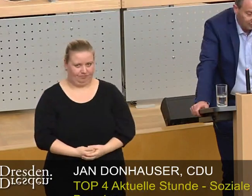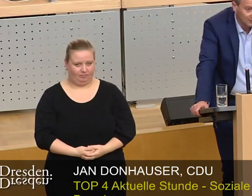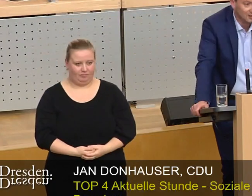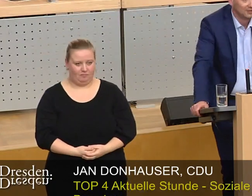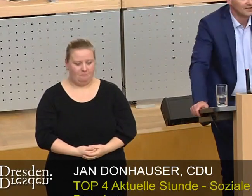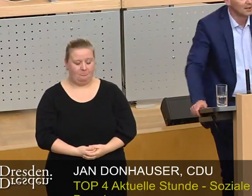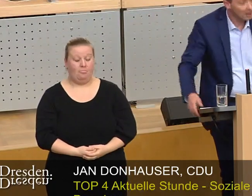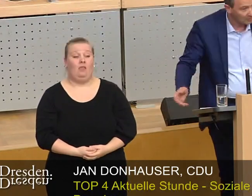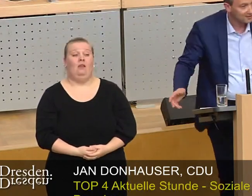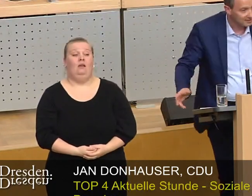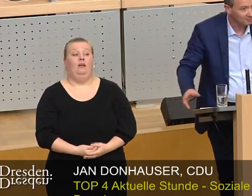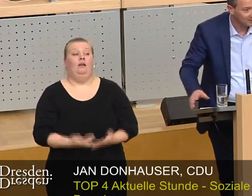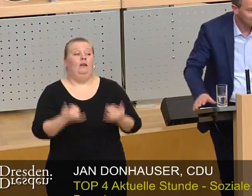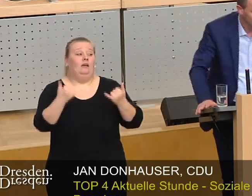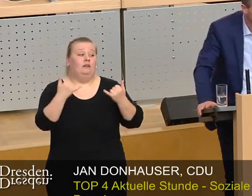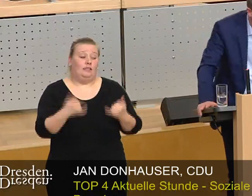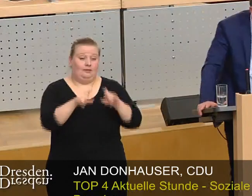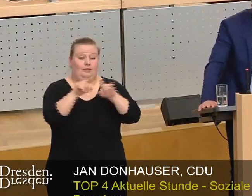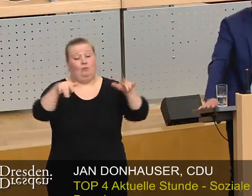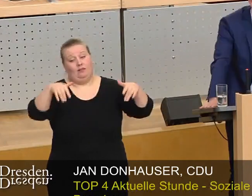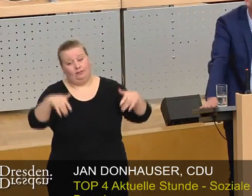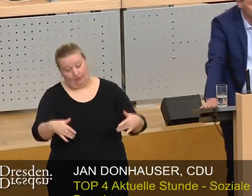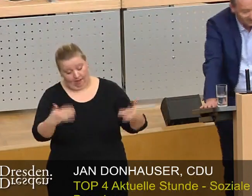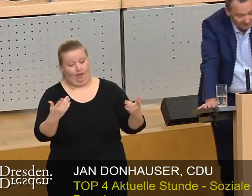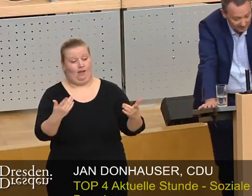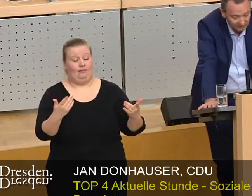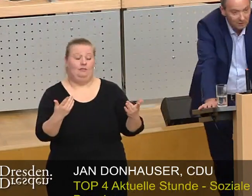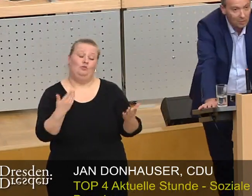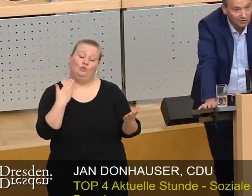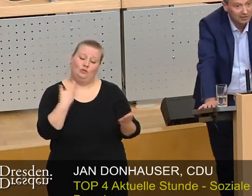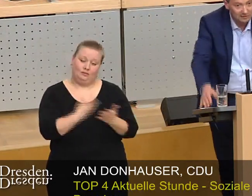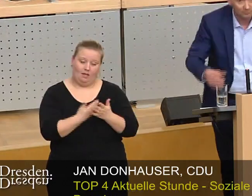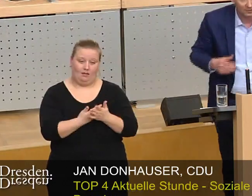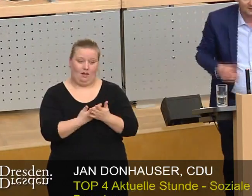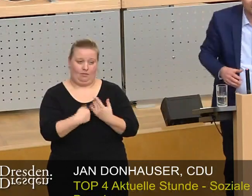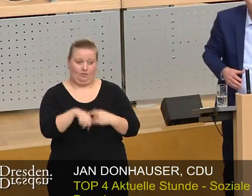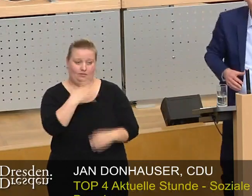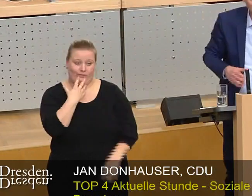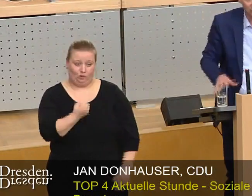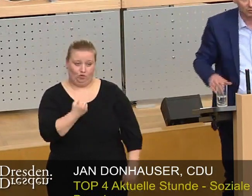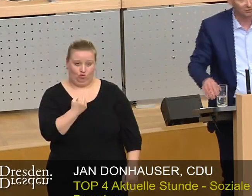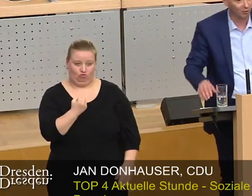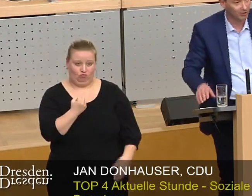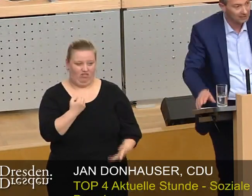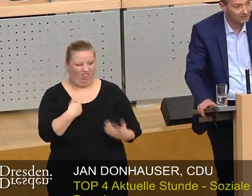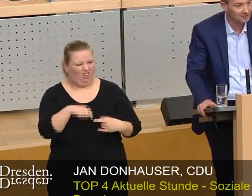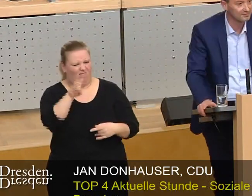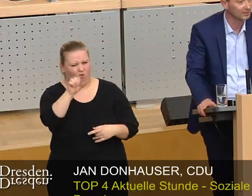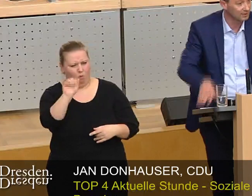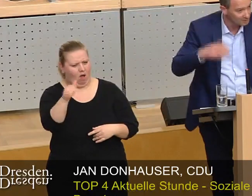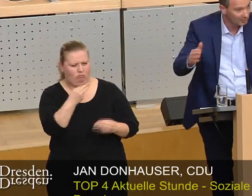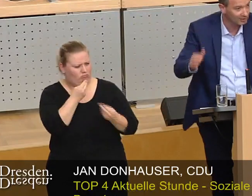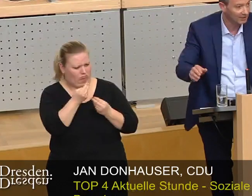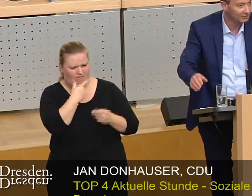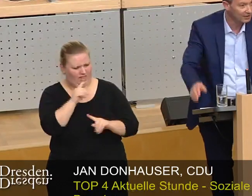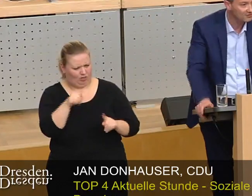So, jetzt haben wir aber das Thema, jetzt haben wir aber das Thema und deswegen möchte ich ganz persönlich gar nicht über die WOBA reden jetzt,